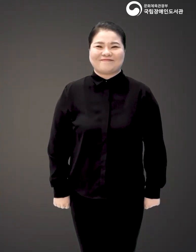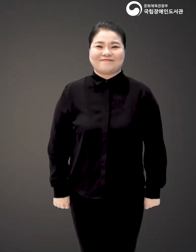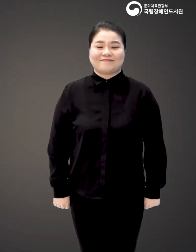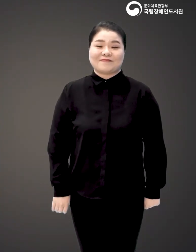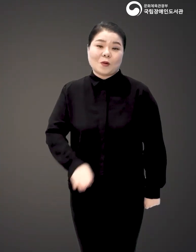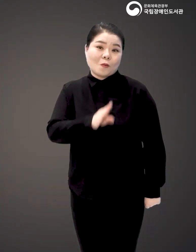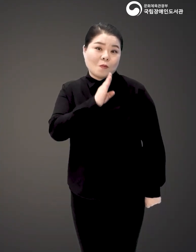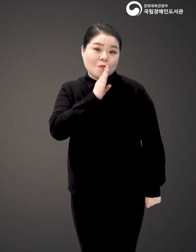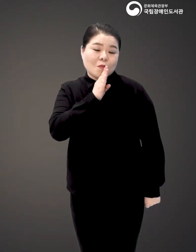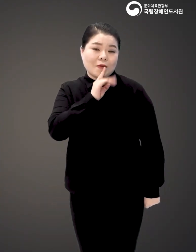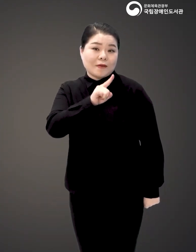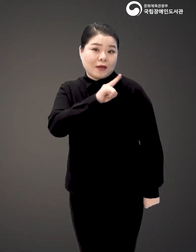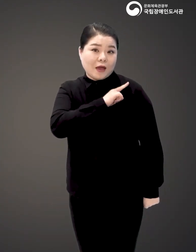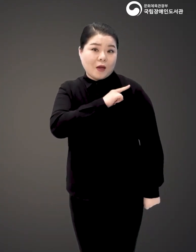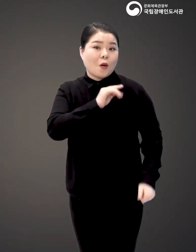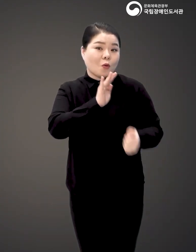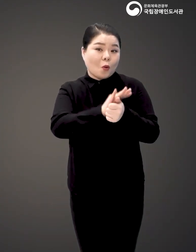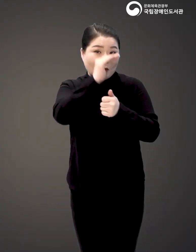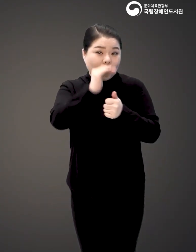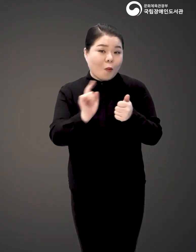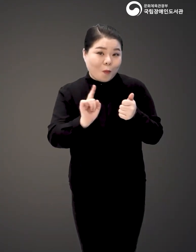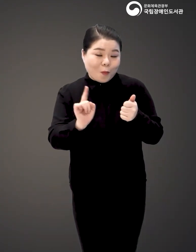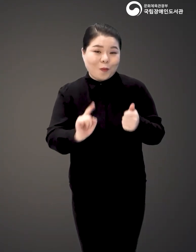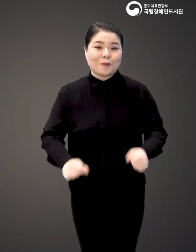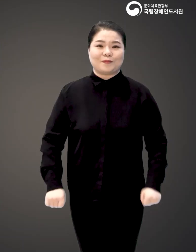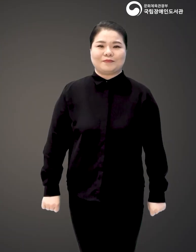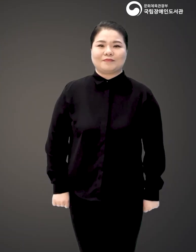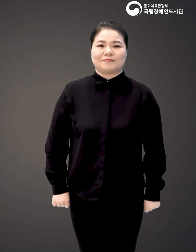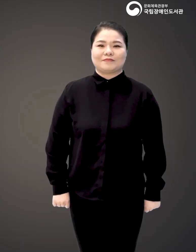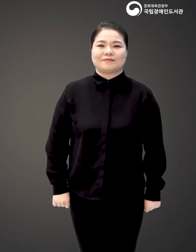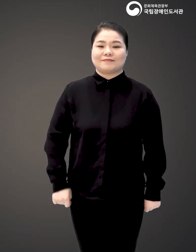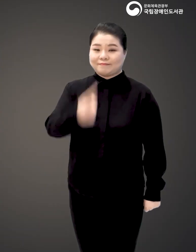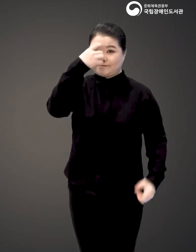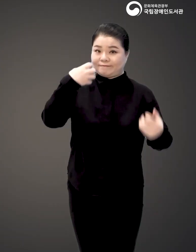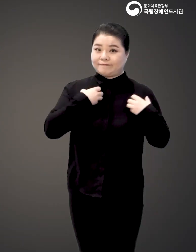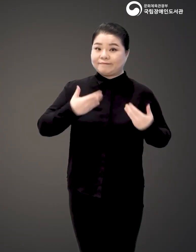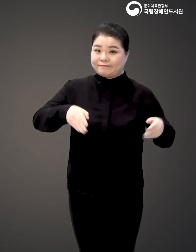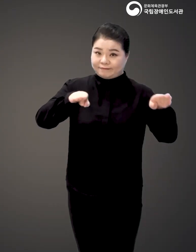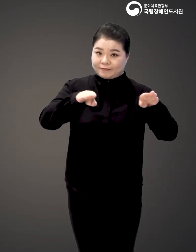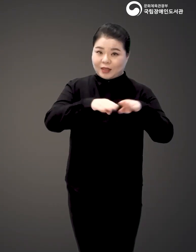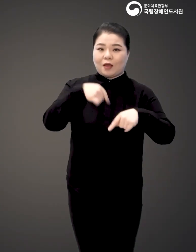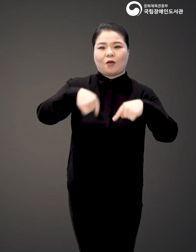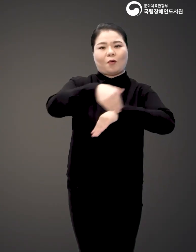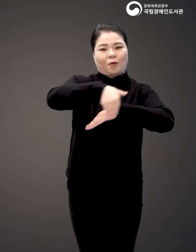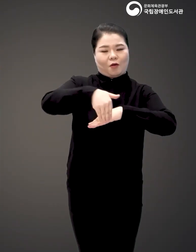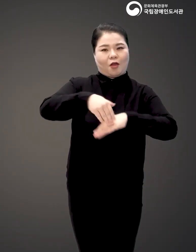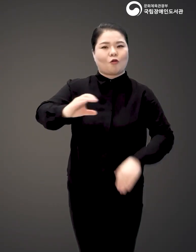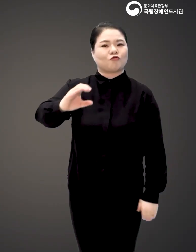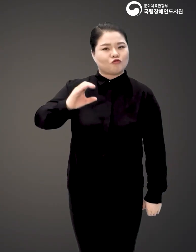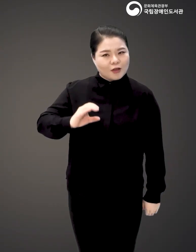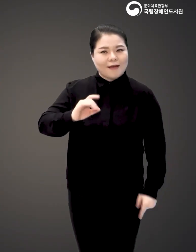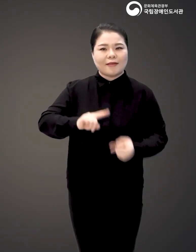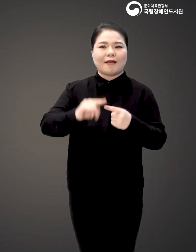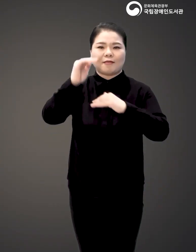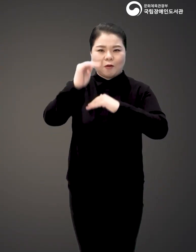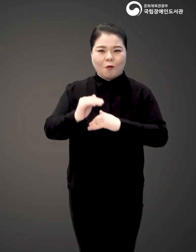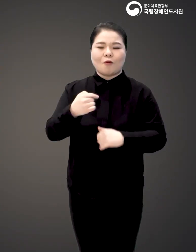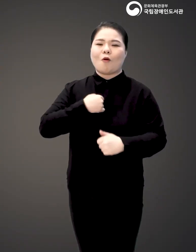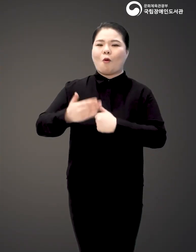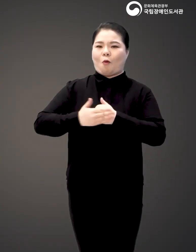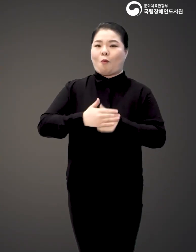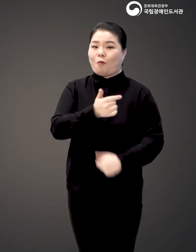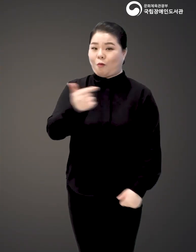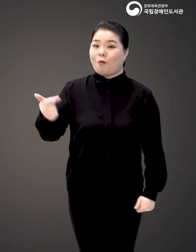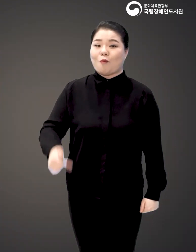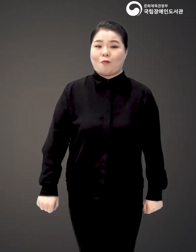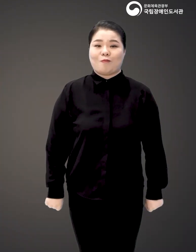실질적으로 가장 도움이 된 내용은 무엇인가요? 정부 기관들의 정책과 투자에 대한 내용이 가장 저에게